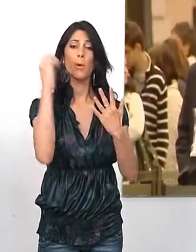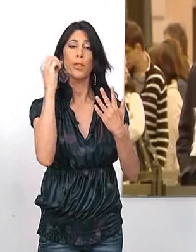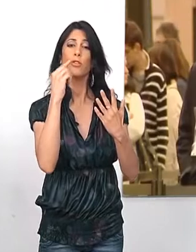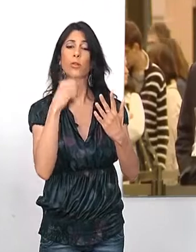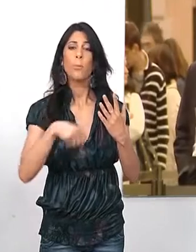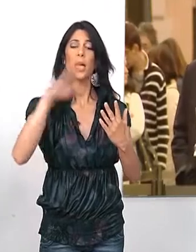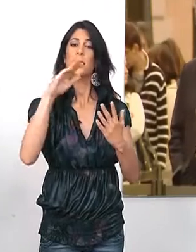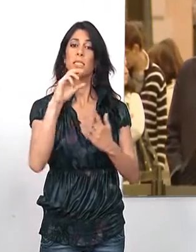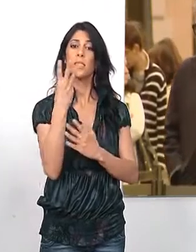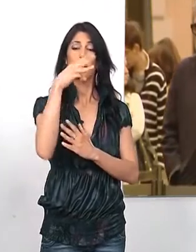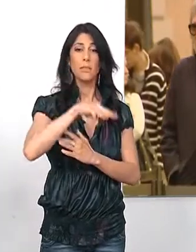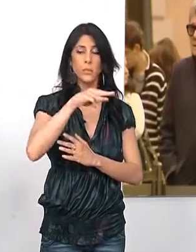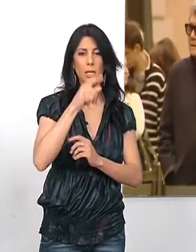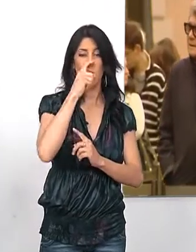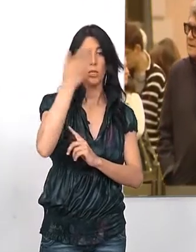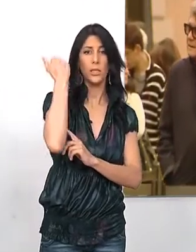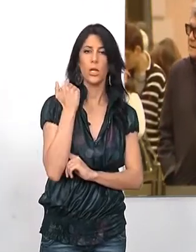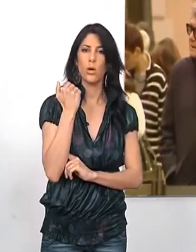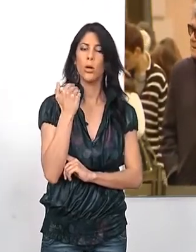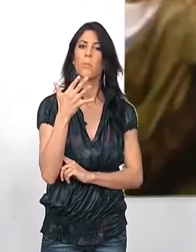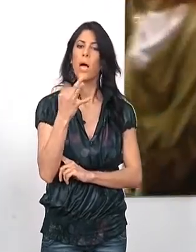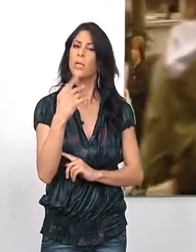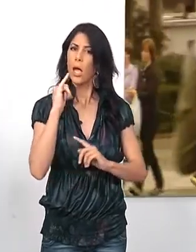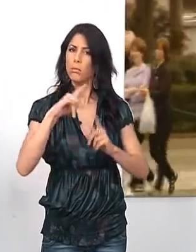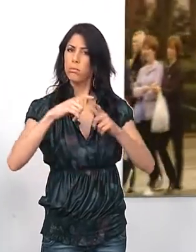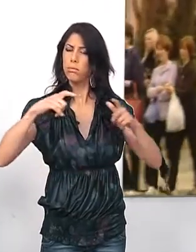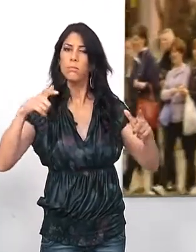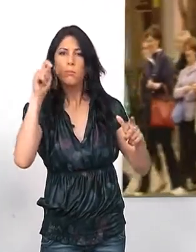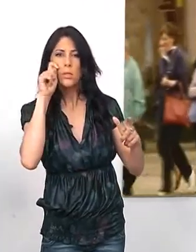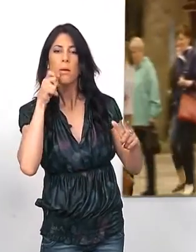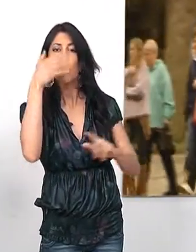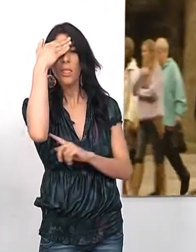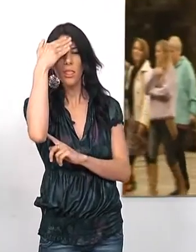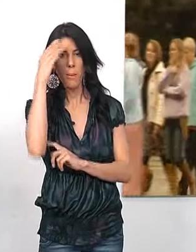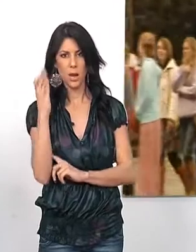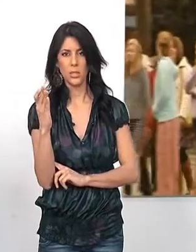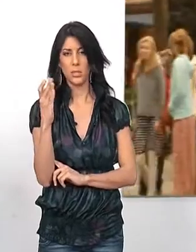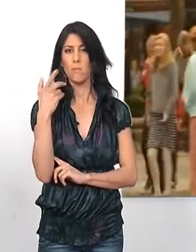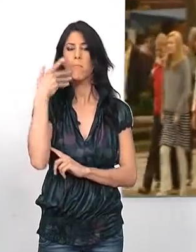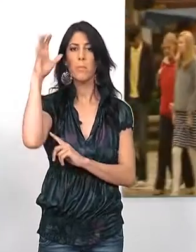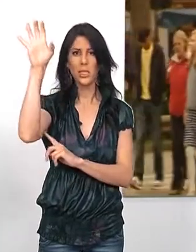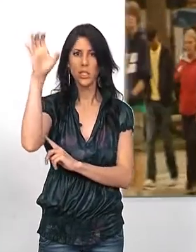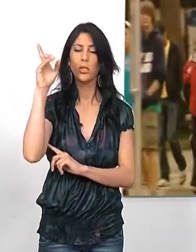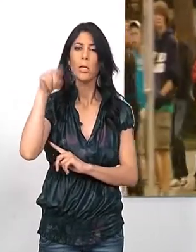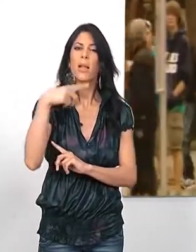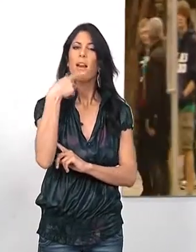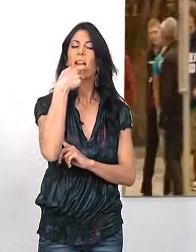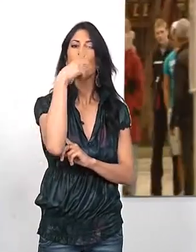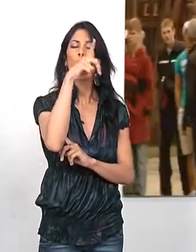más que en los tres primeros meses del año anterior. Creció el número de los visitantes de los principales países emisores. Del Reino Unido llegaron